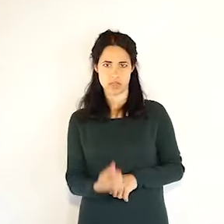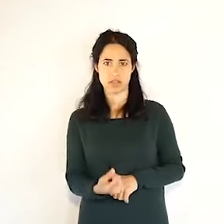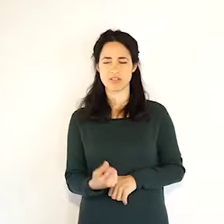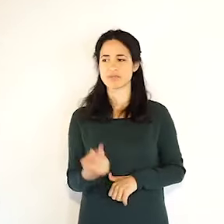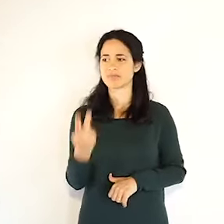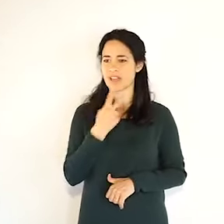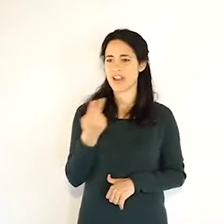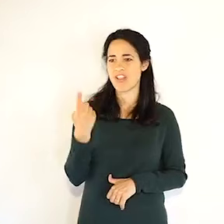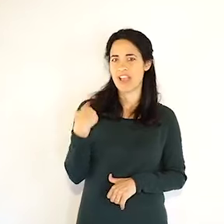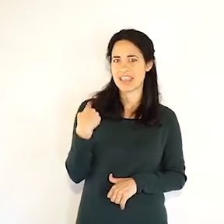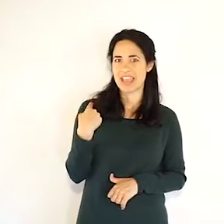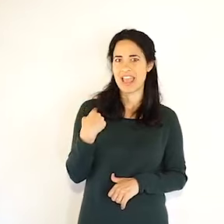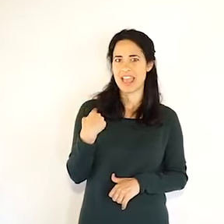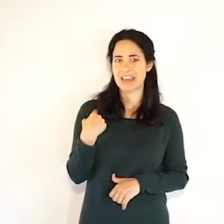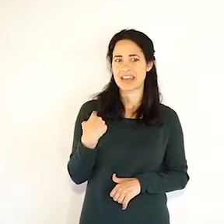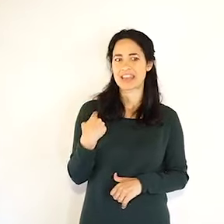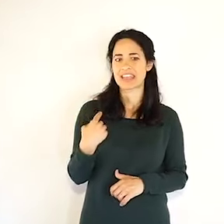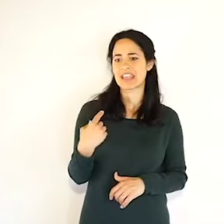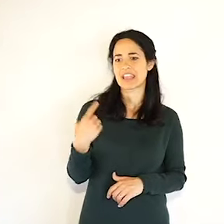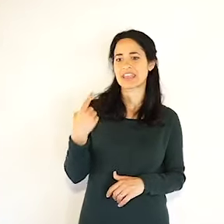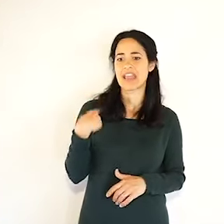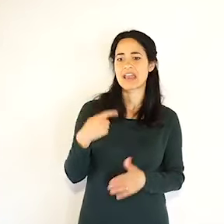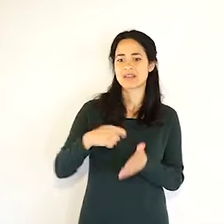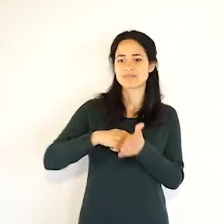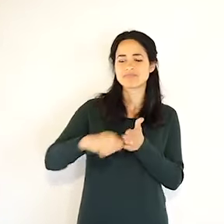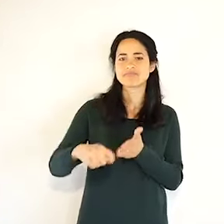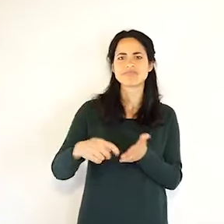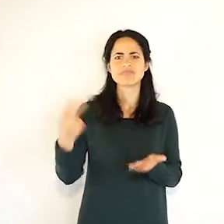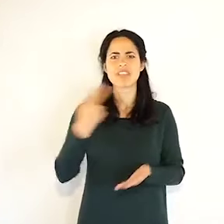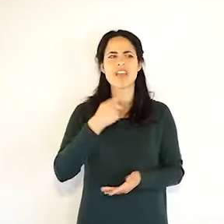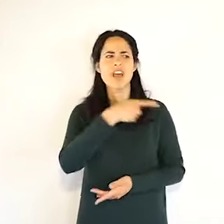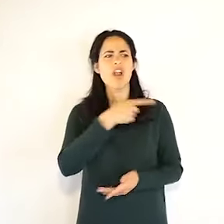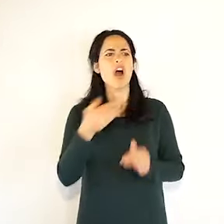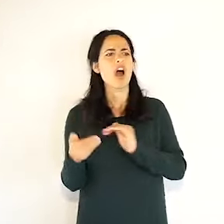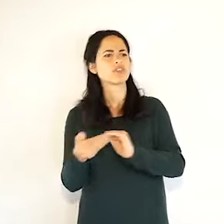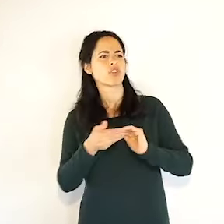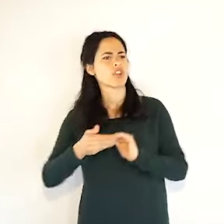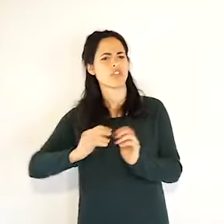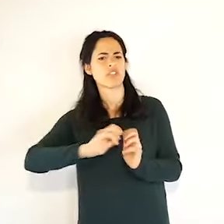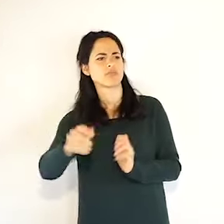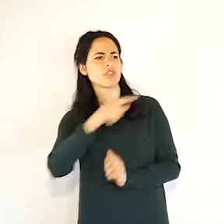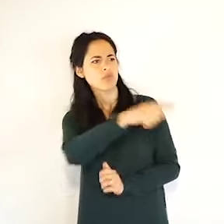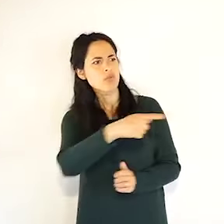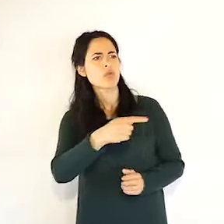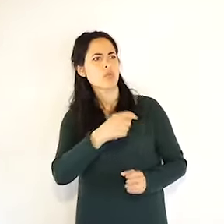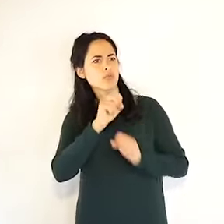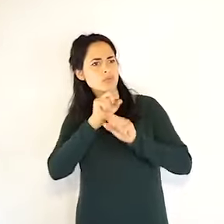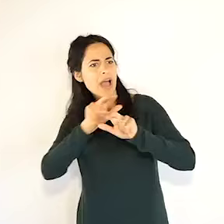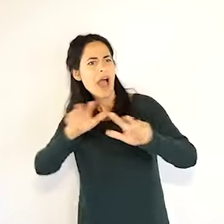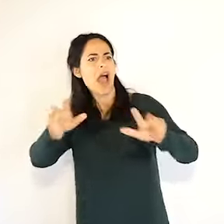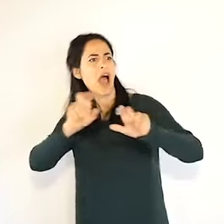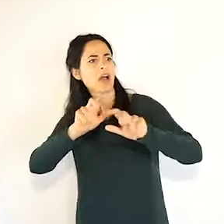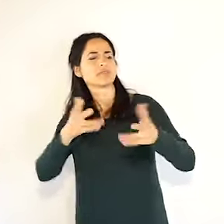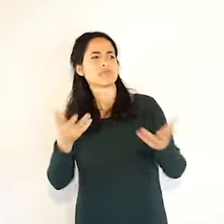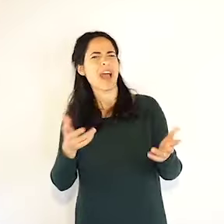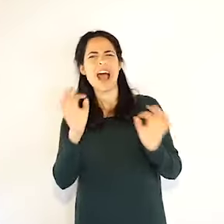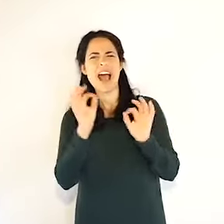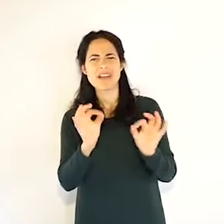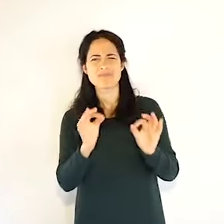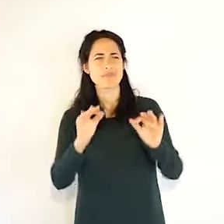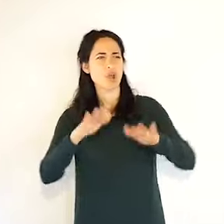Sapeste in questi giorni che salti mortali hanno dovuto fare i dipendenti della protezione civile per saltare